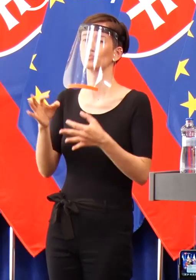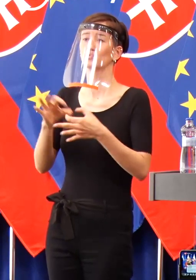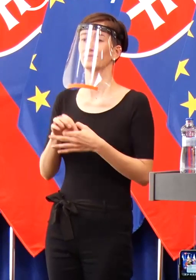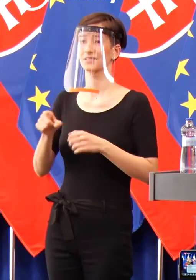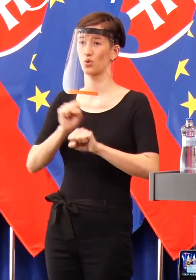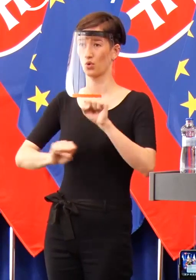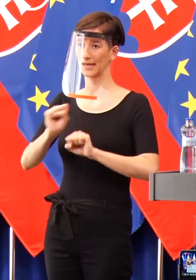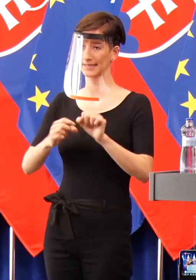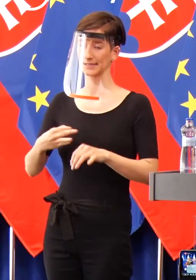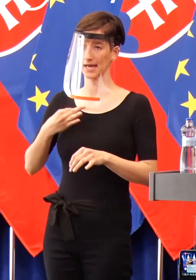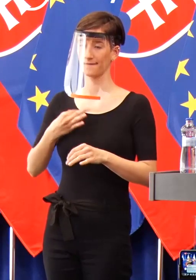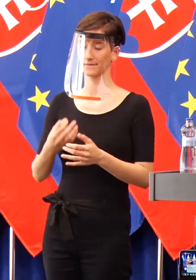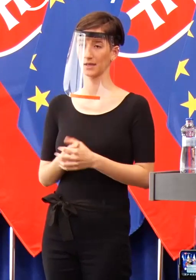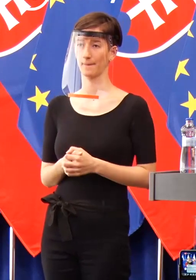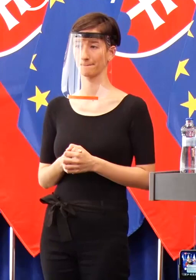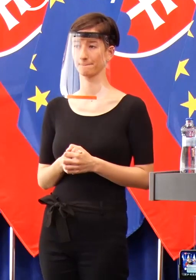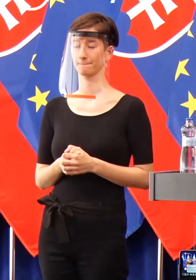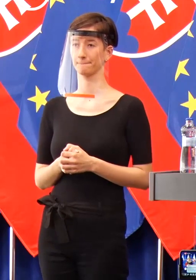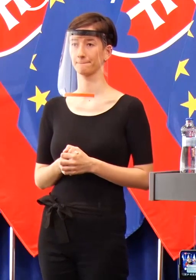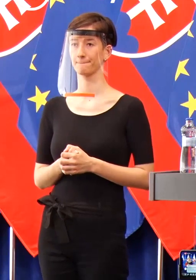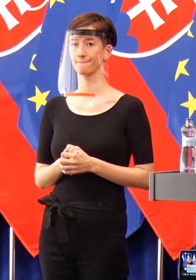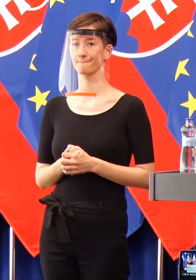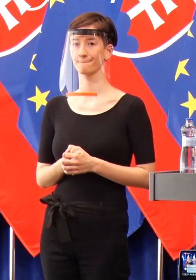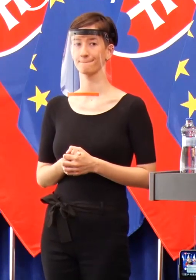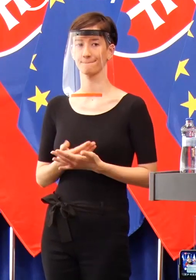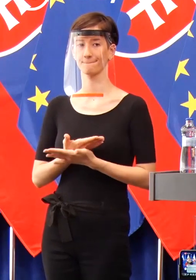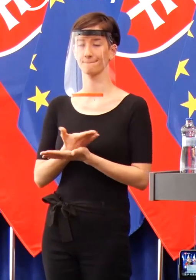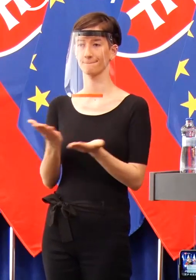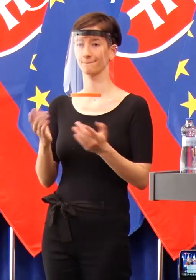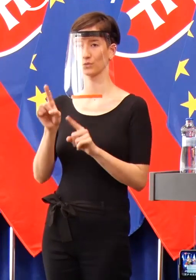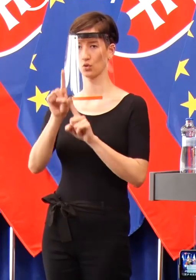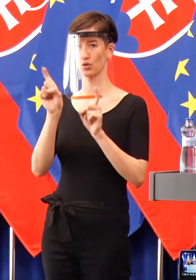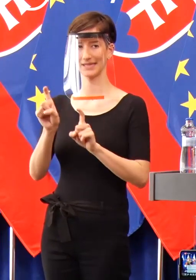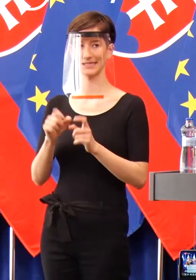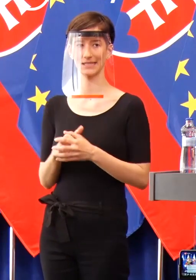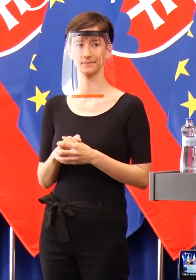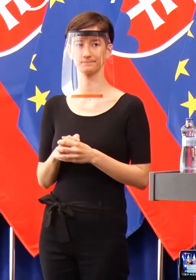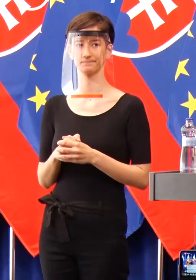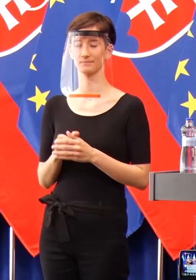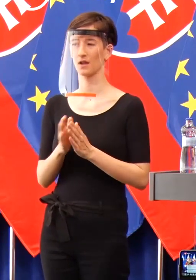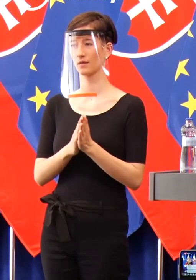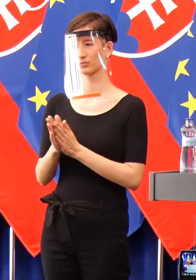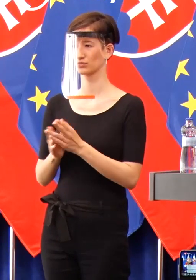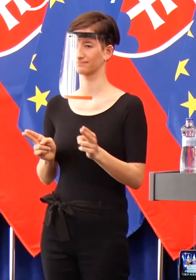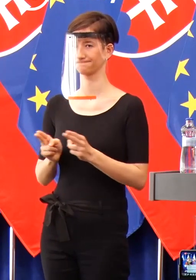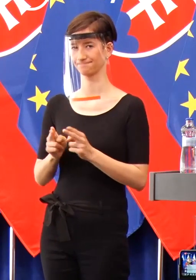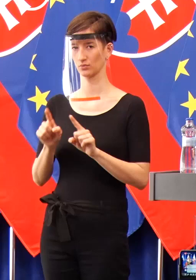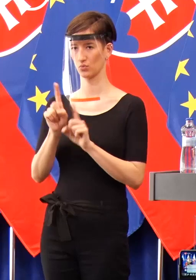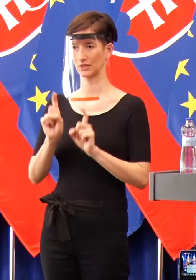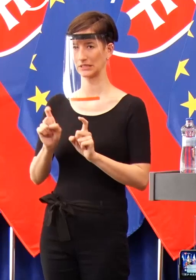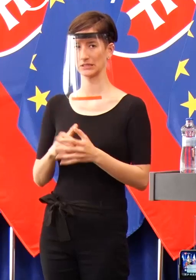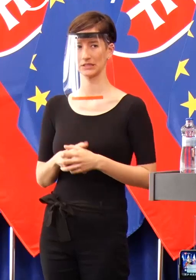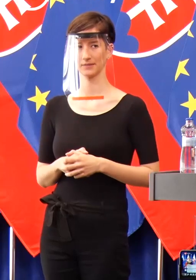aj samotnej tejto komunity. Nech sa páči, pár otázok, ale skúsme iba takých nejakých... Mili koľubovia,